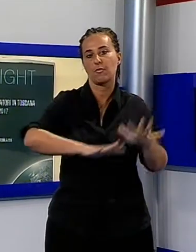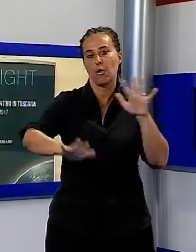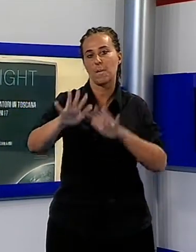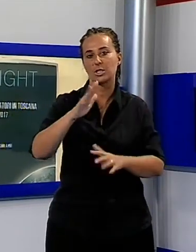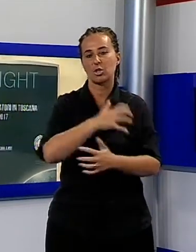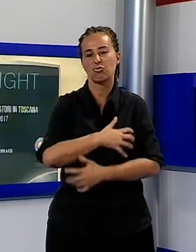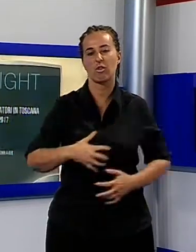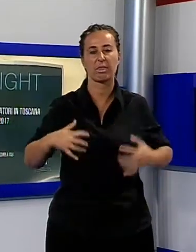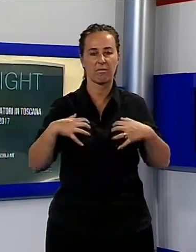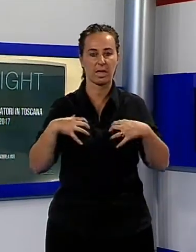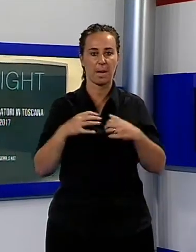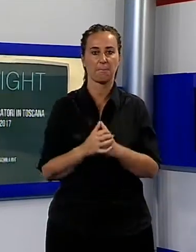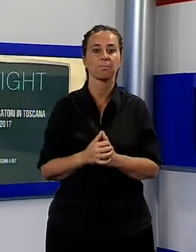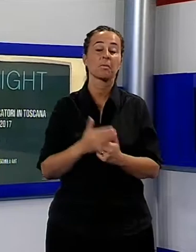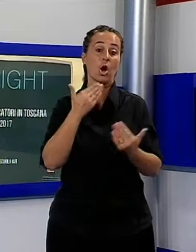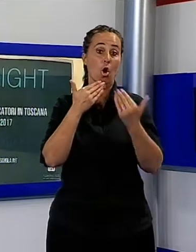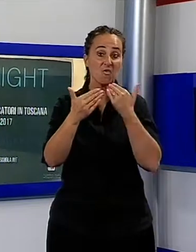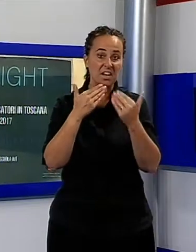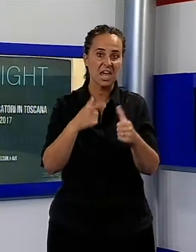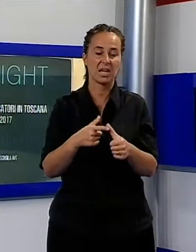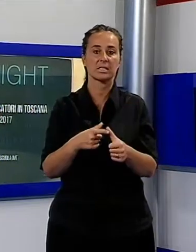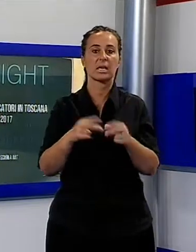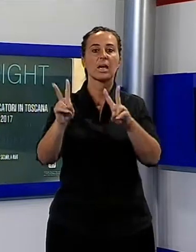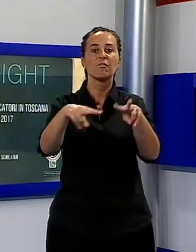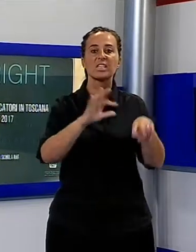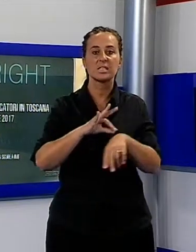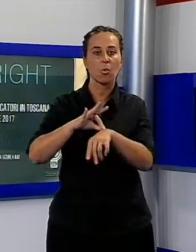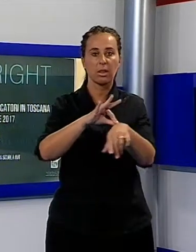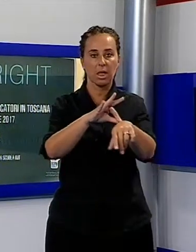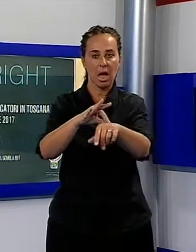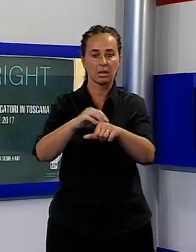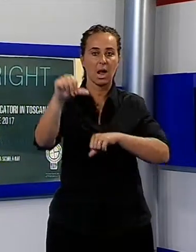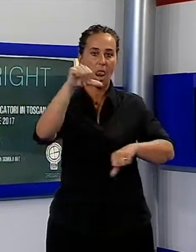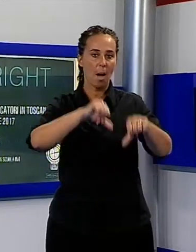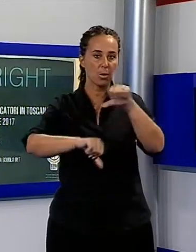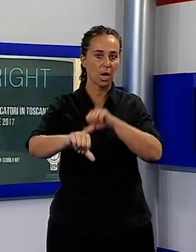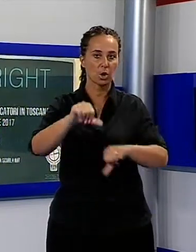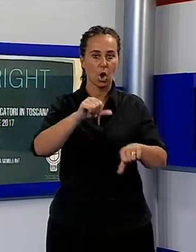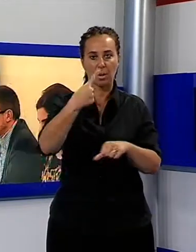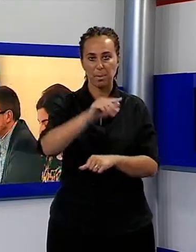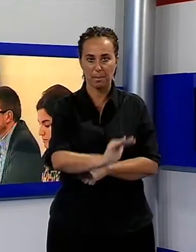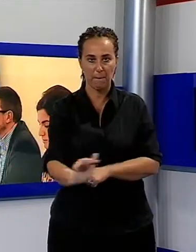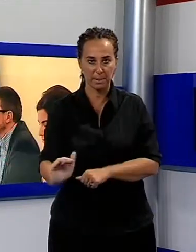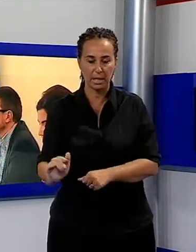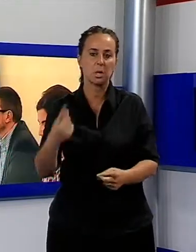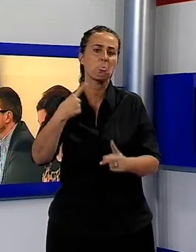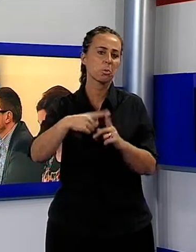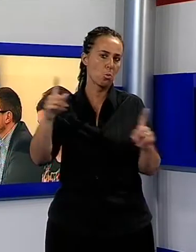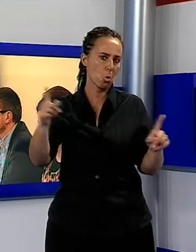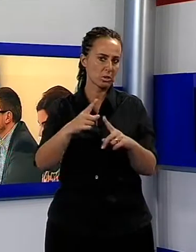scientifica con conferenze, visite guidate, laboratori dedicate ai bambini e momenti musicali. L'appuntamento che si terrà il